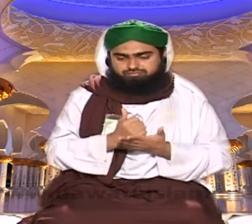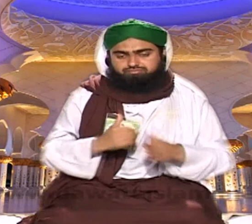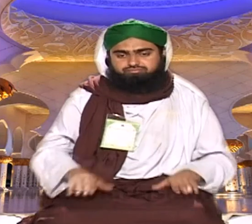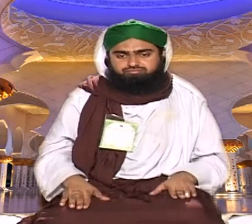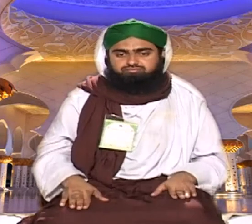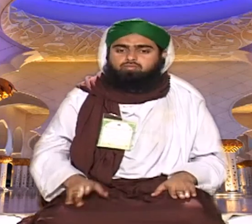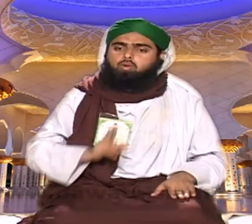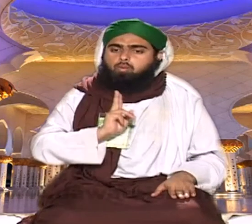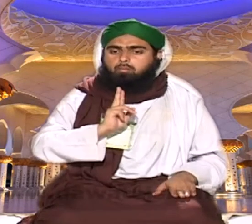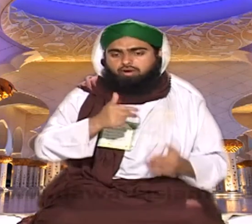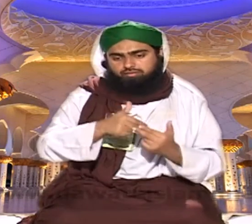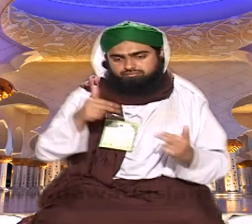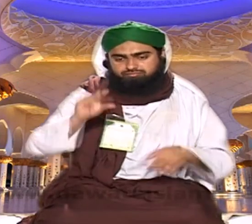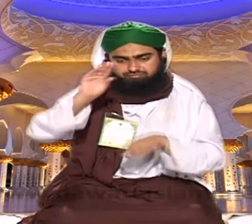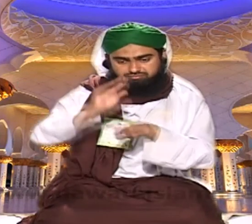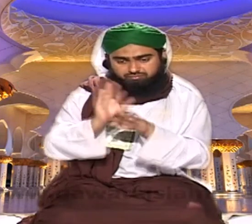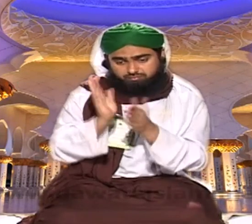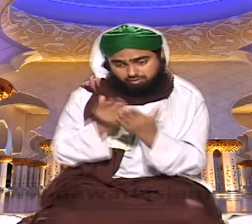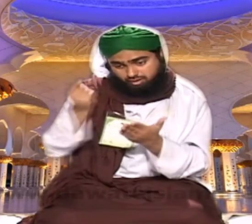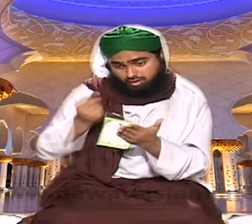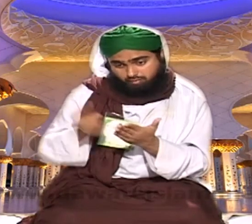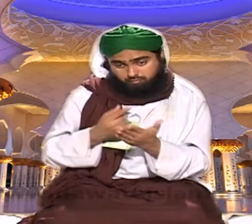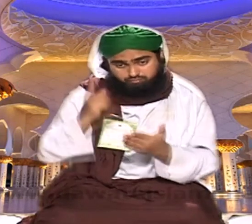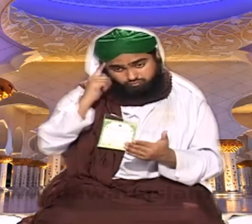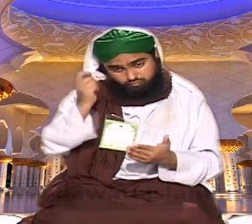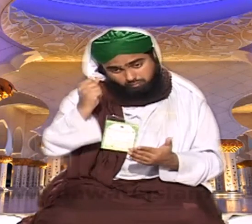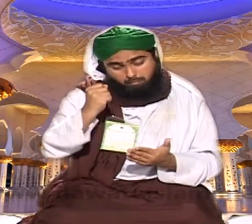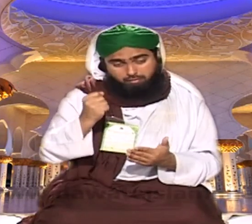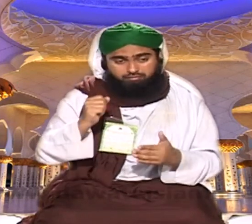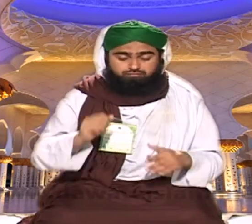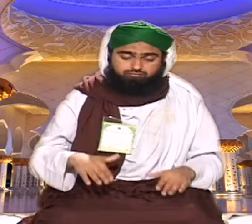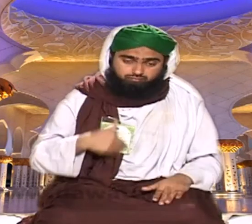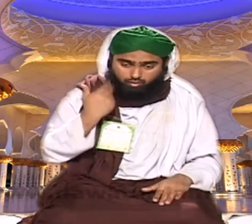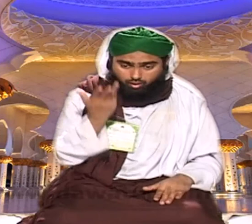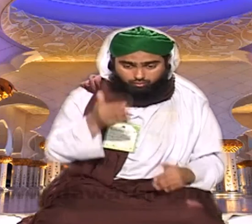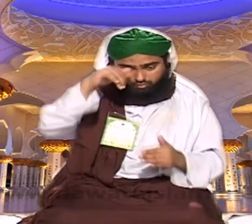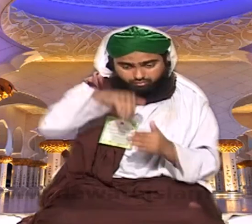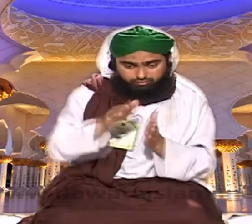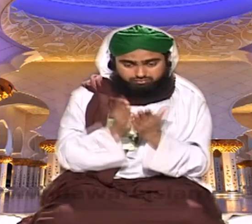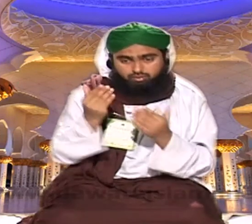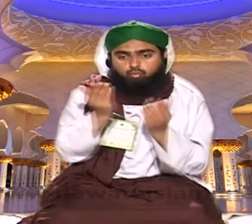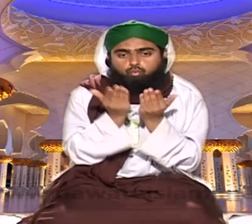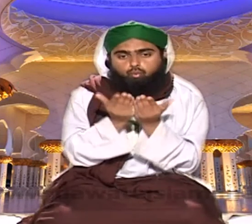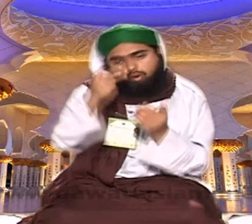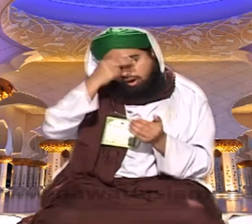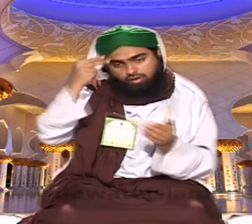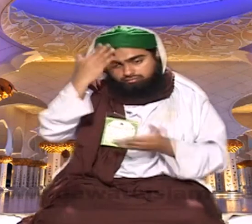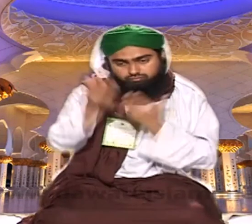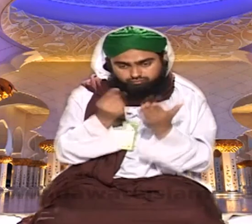تو بات چلیجی کہ ڈائری بنائیں اپنی یاد داشت بنائیں اور اس میں آپ یہ دعائیں لکھا کریں تو میں